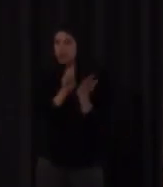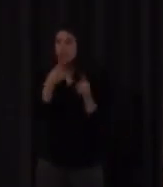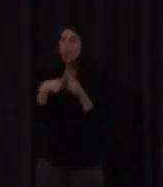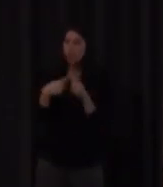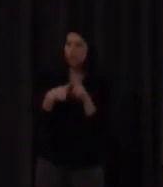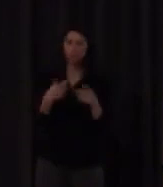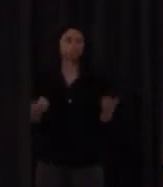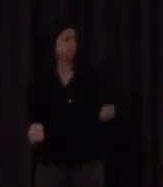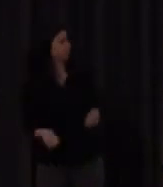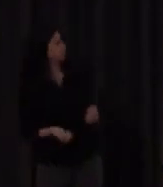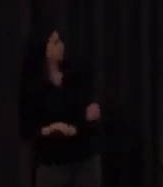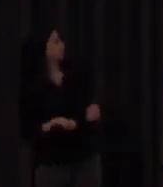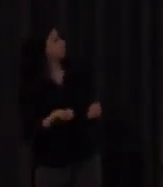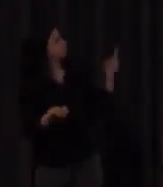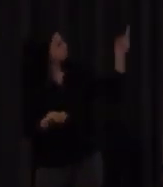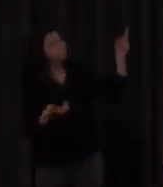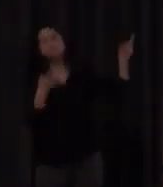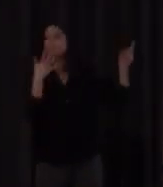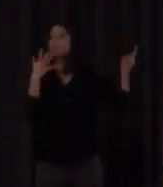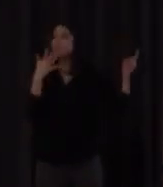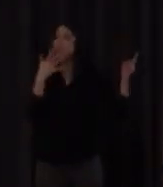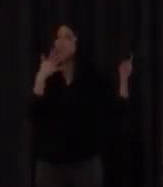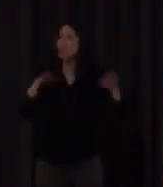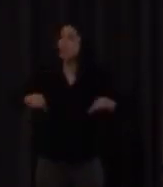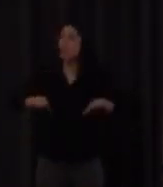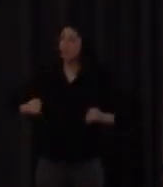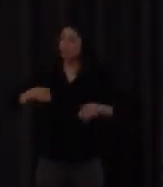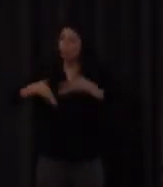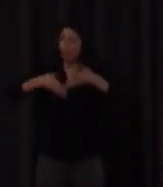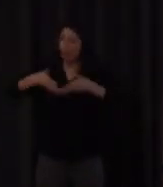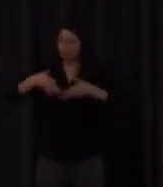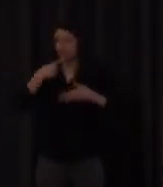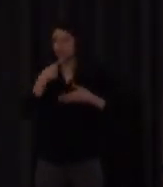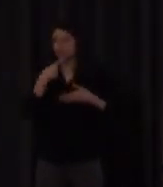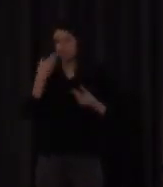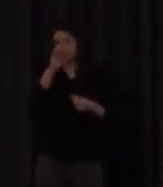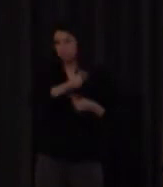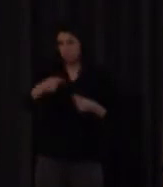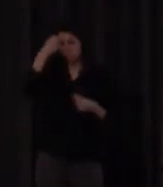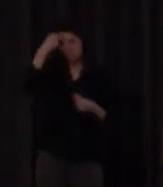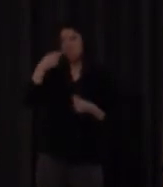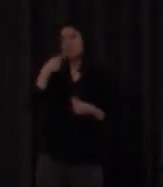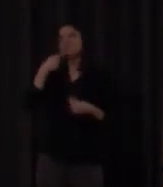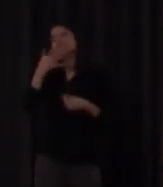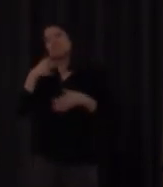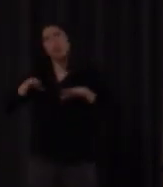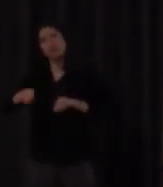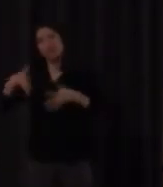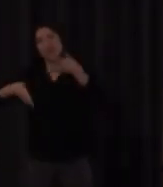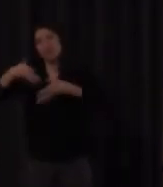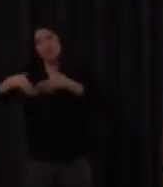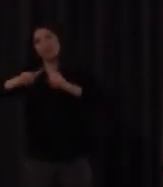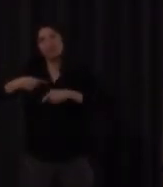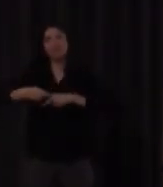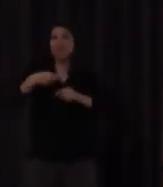por el uso de la lengua de signos la famosa frase la lengua de signos perjudica el aprendizaje de la